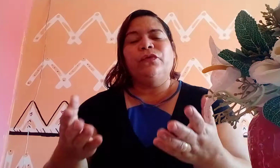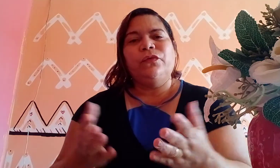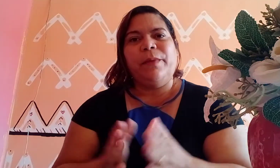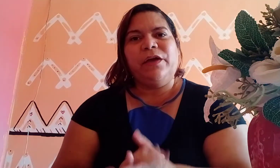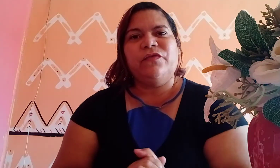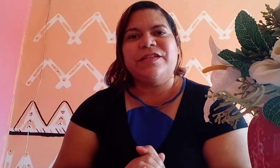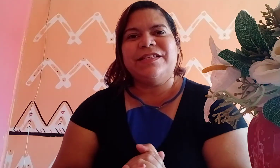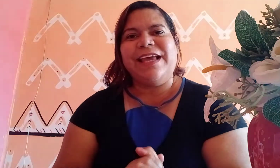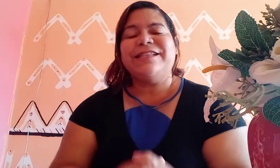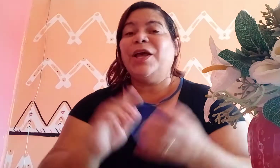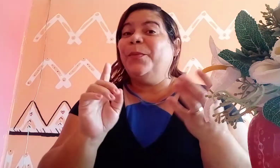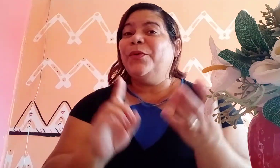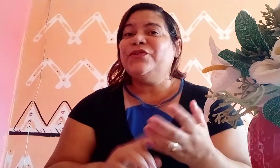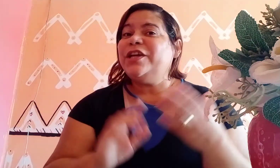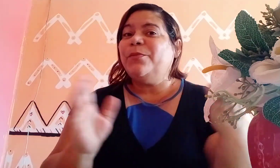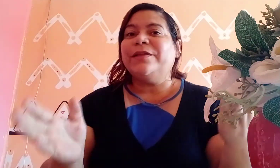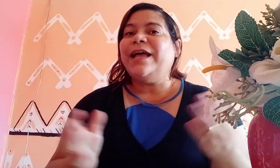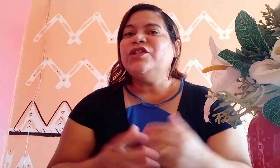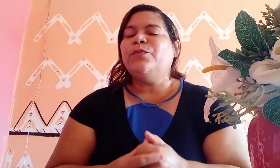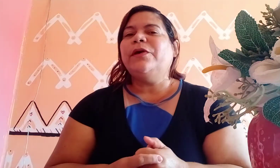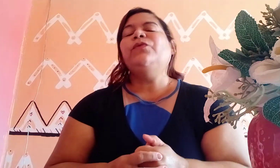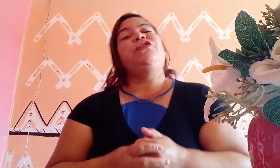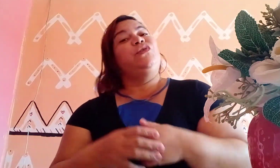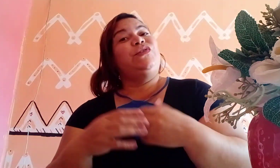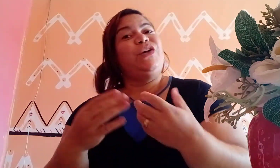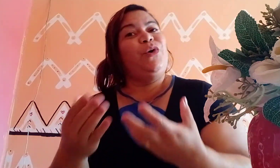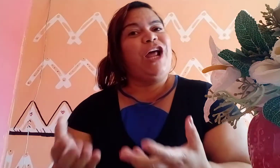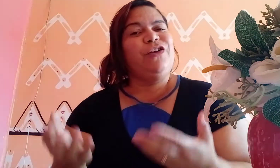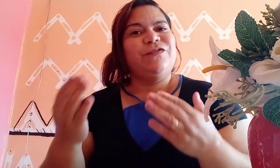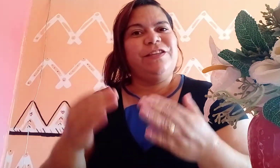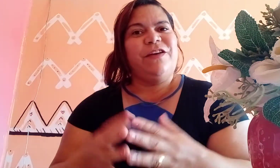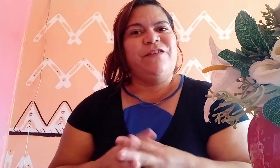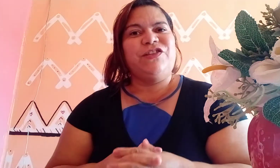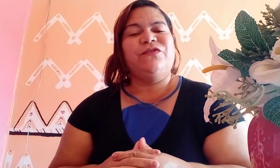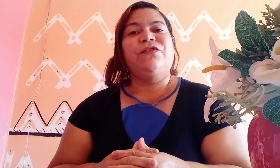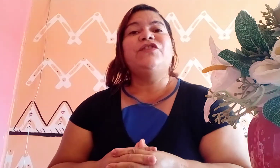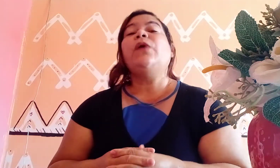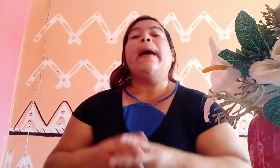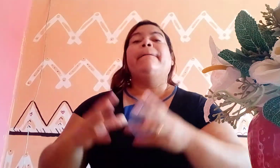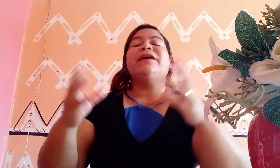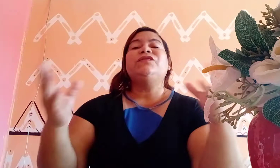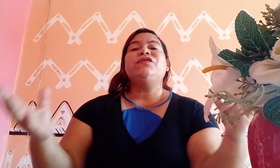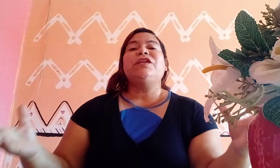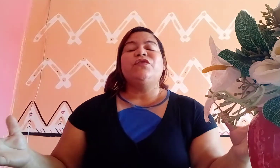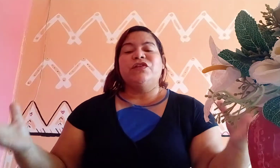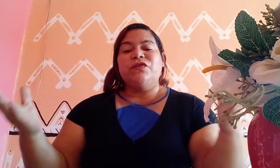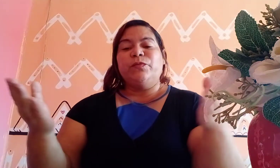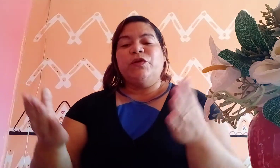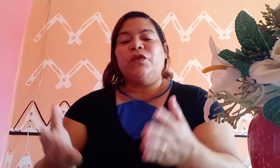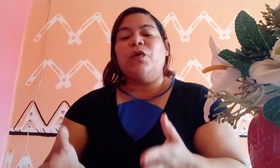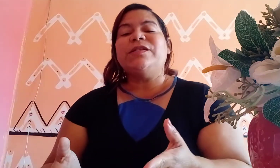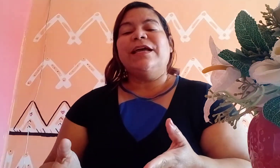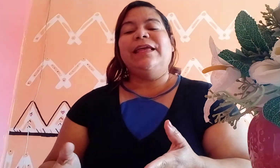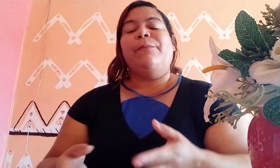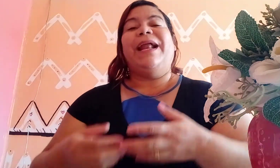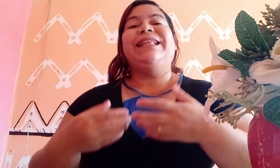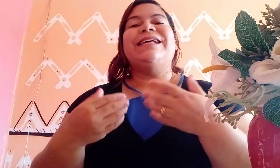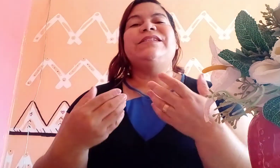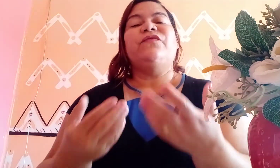tudo bem com vocês? Bom dia, boa tarde, boa noite, eu sei o horário que você vai ver este vídeo, mas o Senhor Jesus me trouxe aqui para trazer o